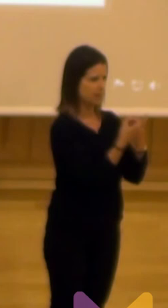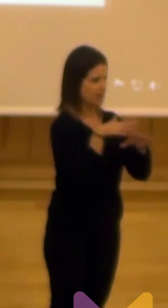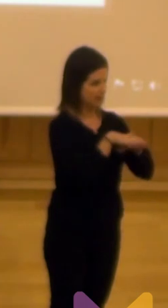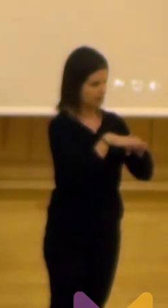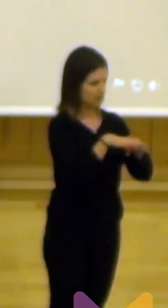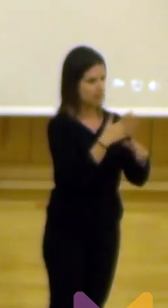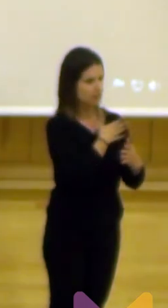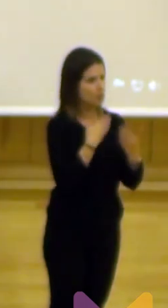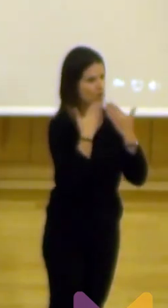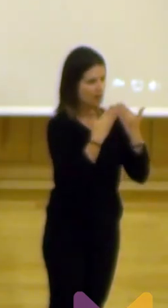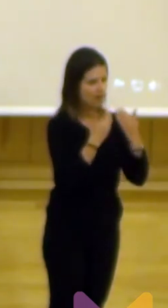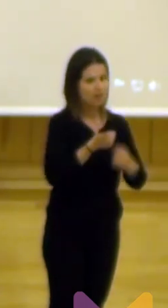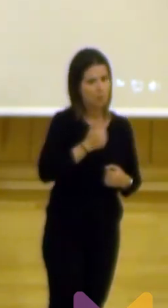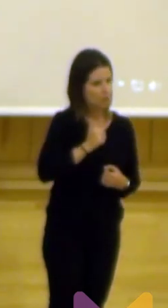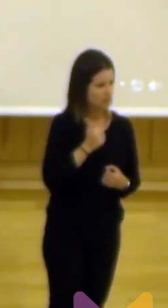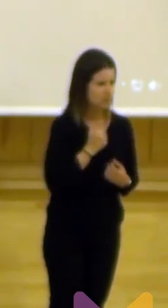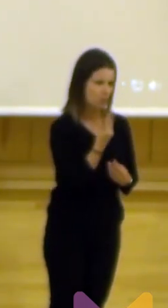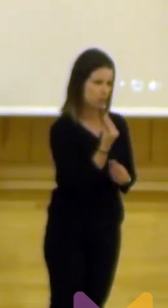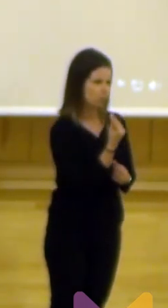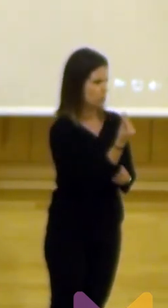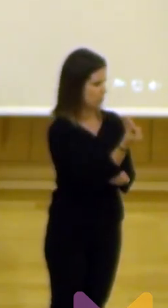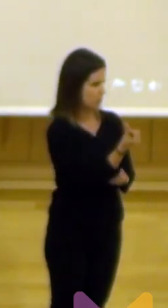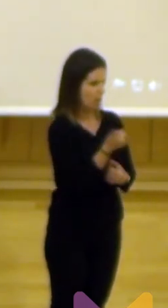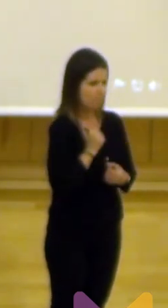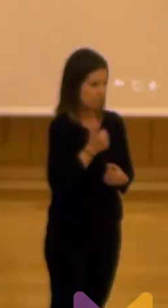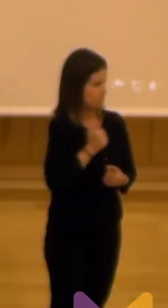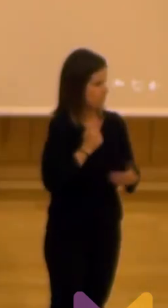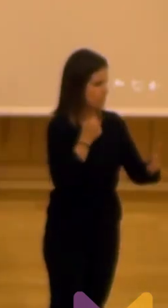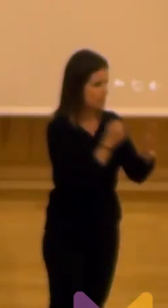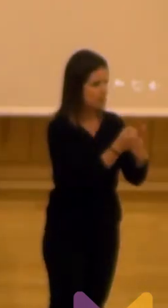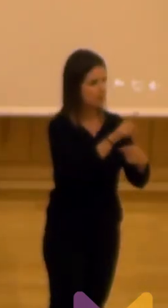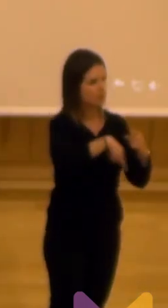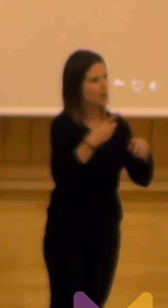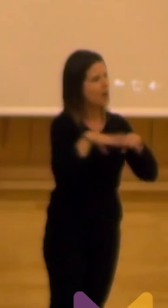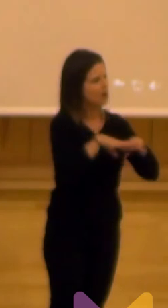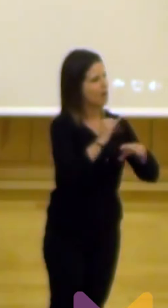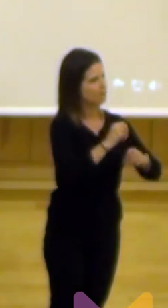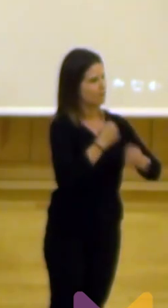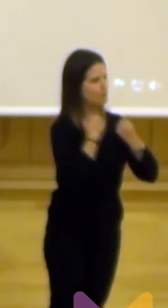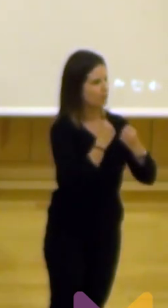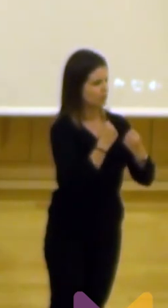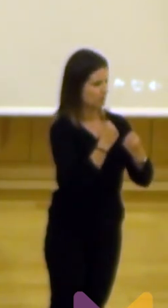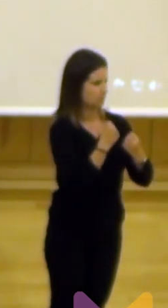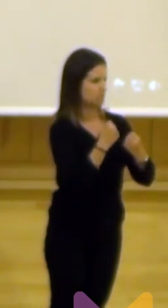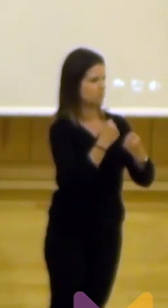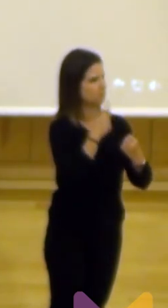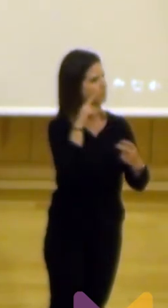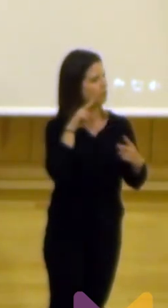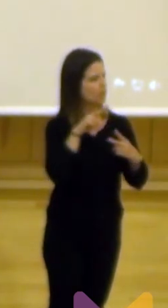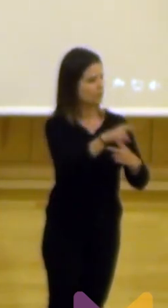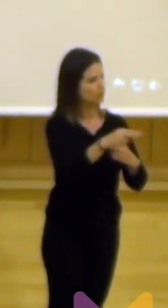daros las gracias aprovechar mucho estos dos días para que luego esa red tenga potencia y sobre todo